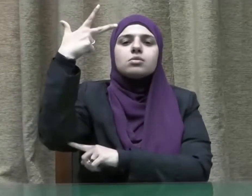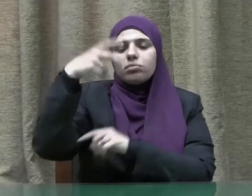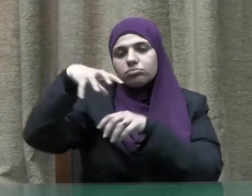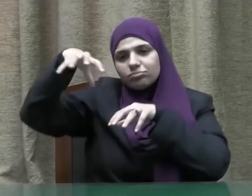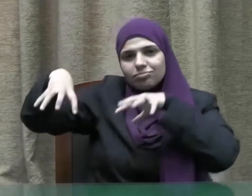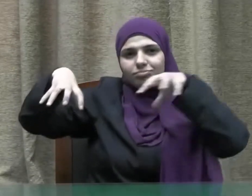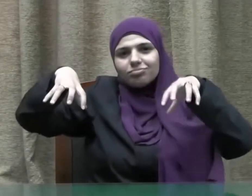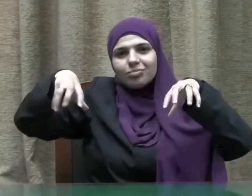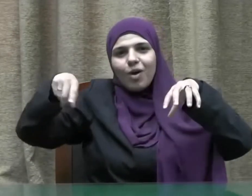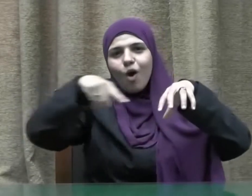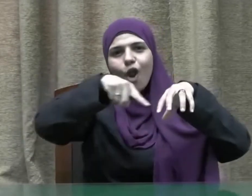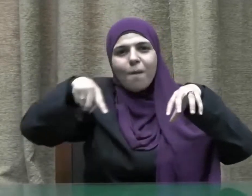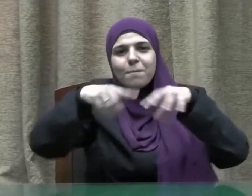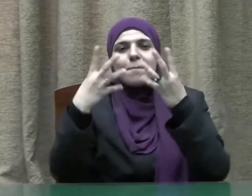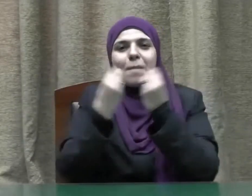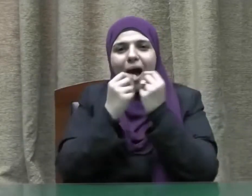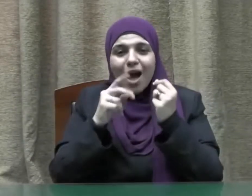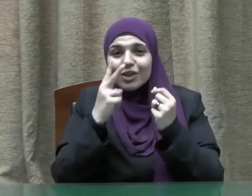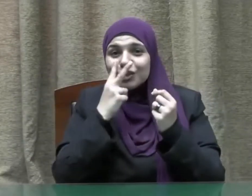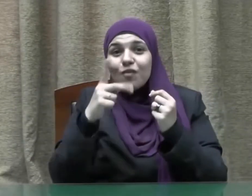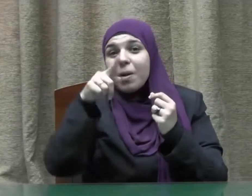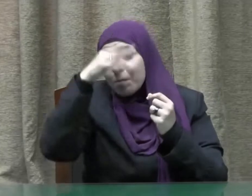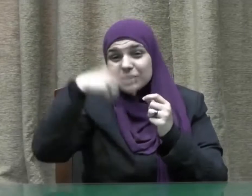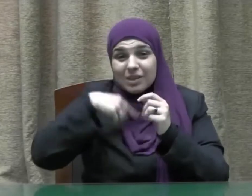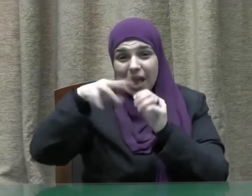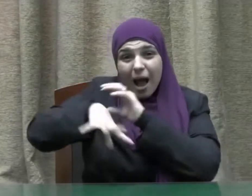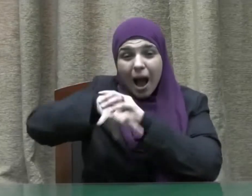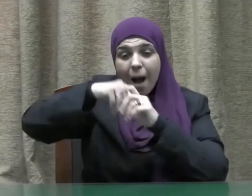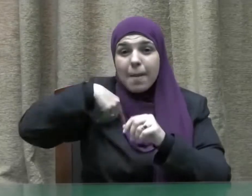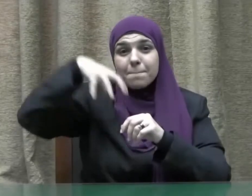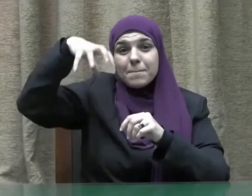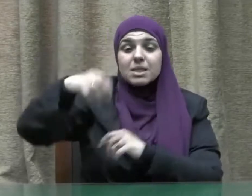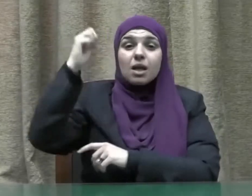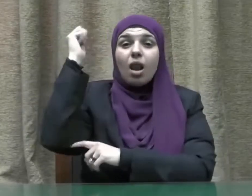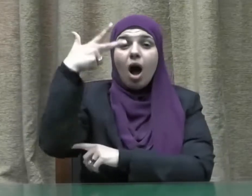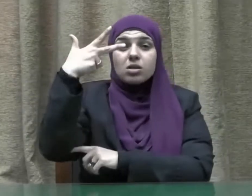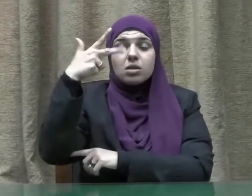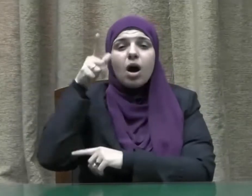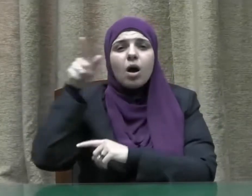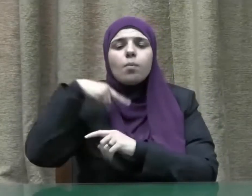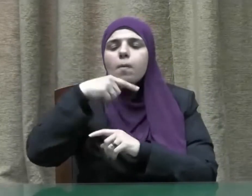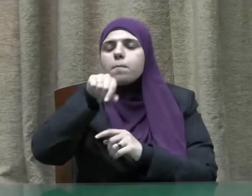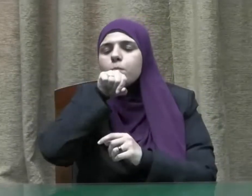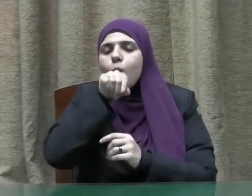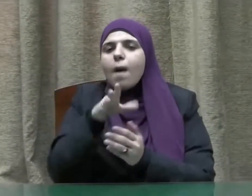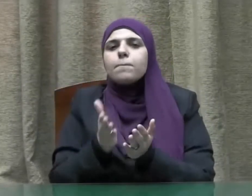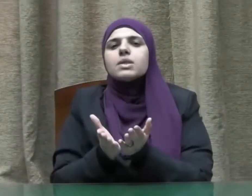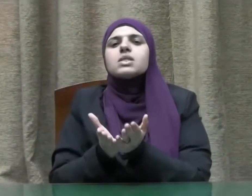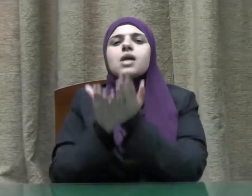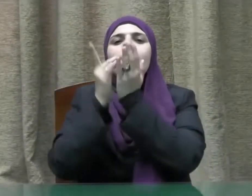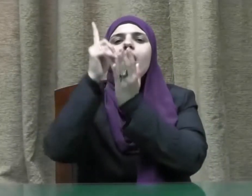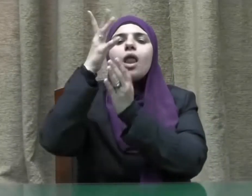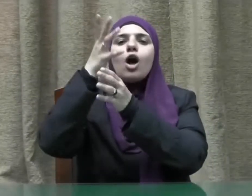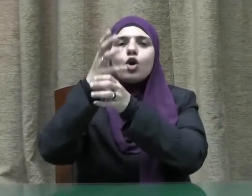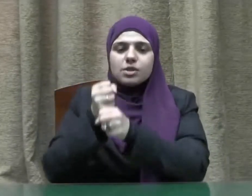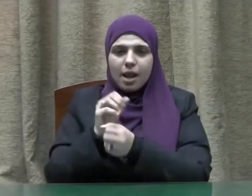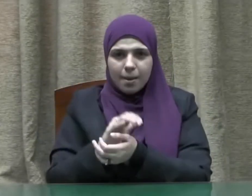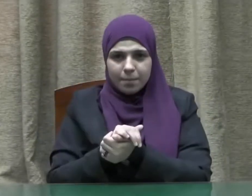المسجد الحرام فقد انتهى إلى المسجد الأقصى إسراء رسول الله صلى الله عليه